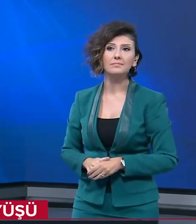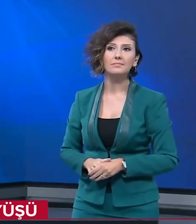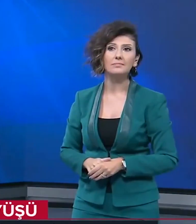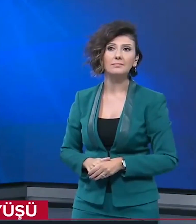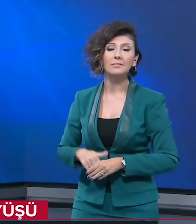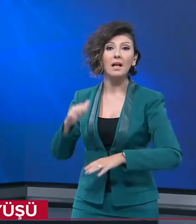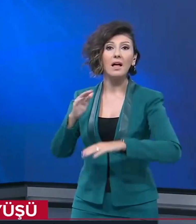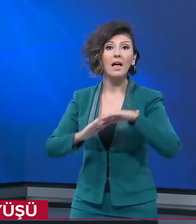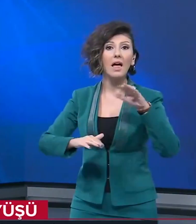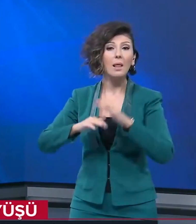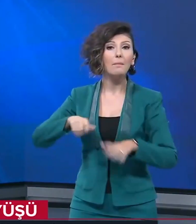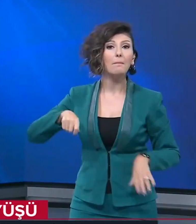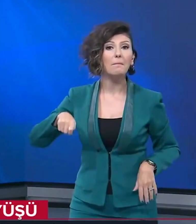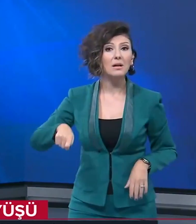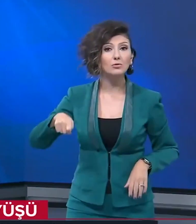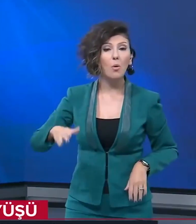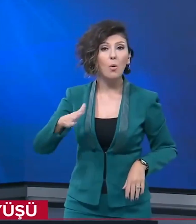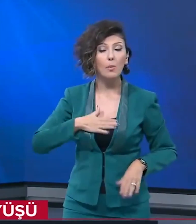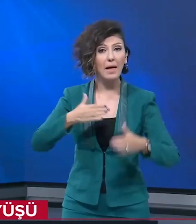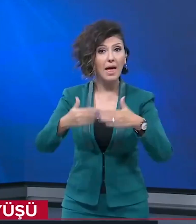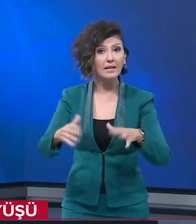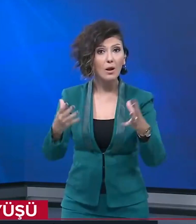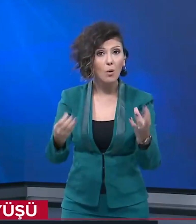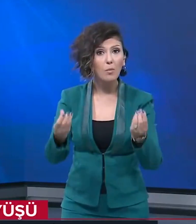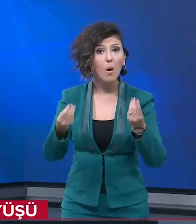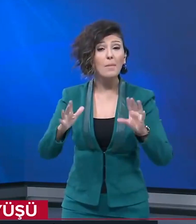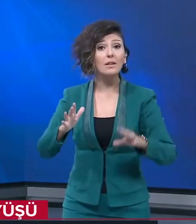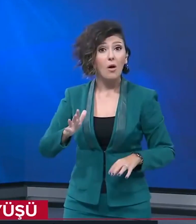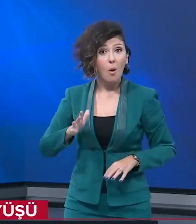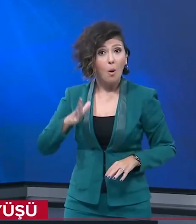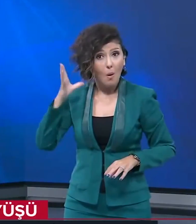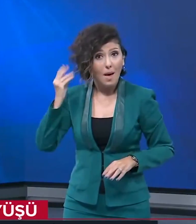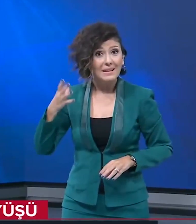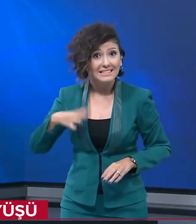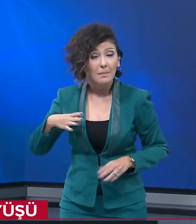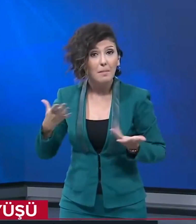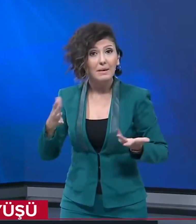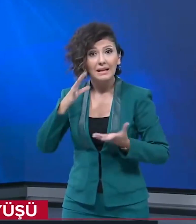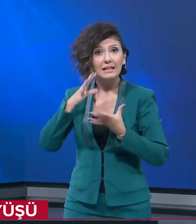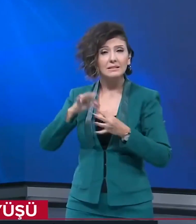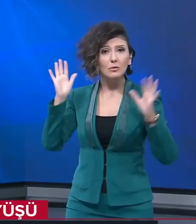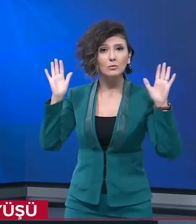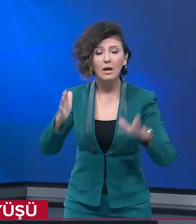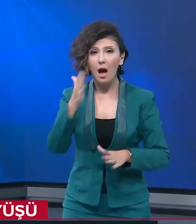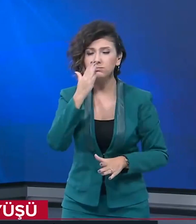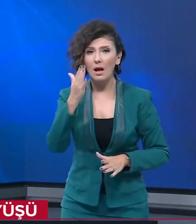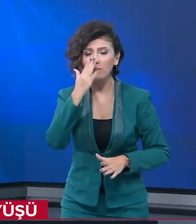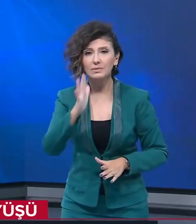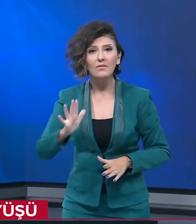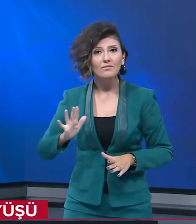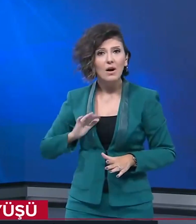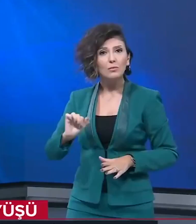Elimdeki bastonla önümde engel olup olmadığını öğrenmek istedim ama illa ki insan düşecekmiş korkusu yaşıyor.